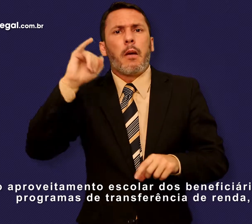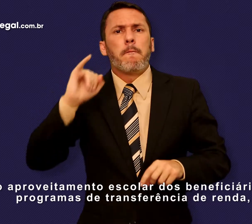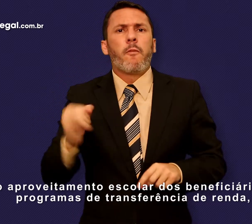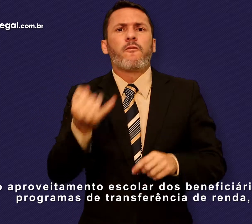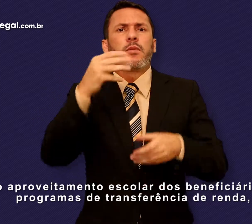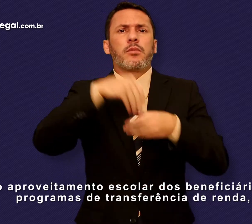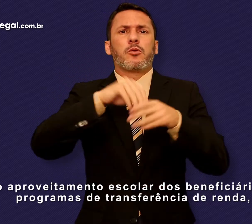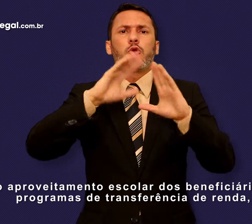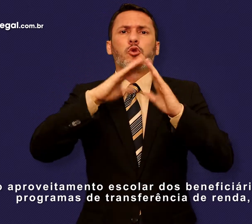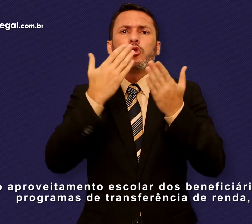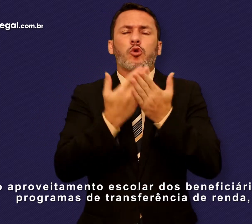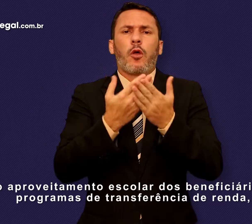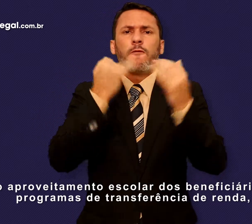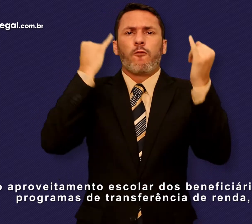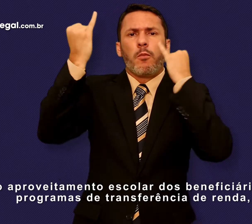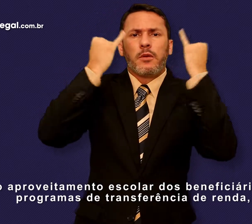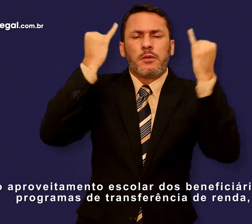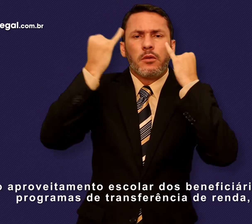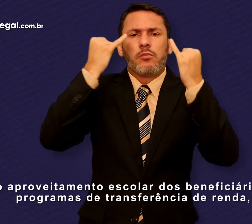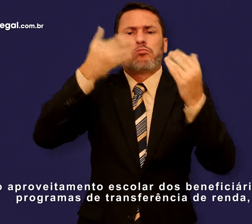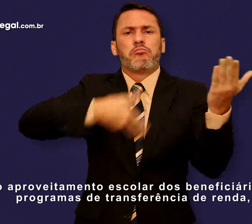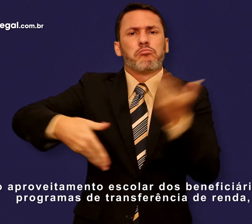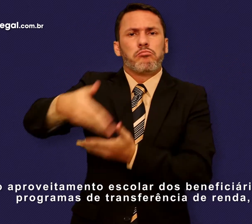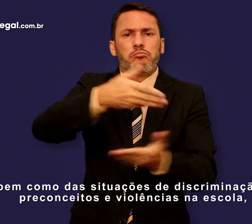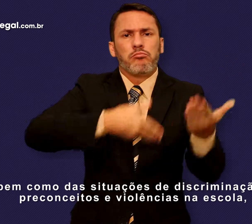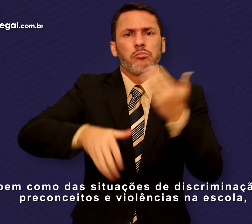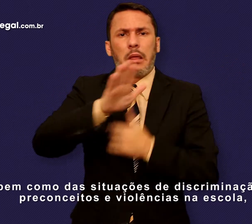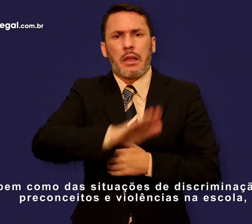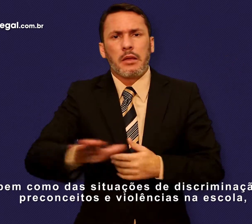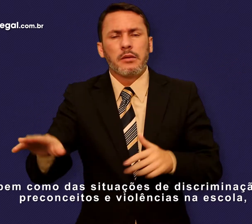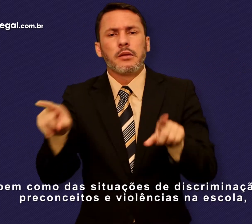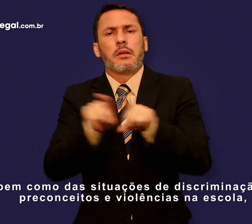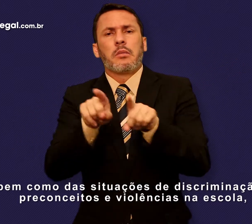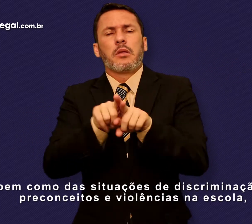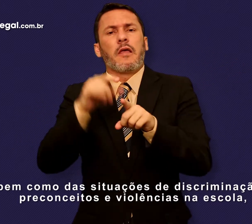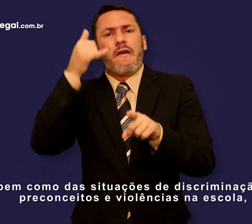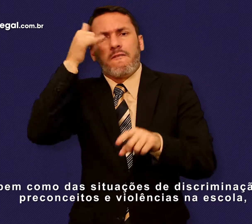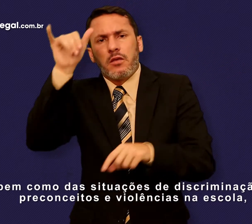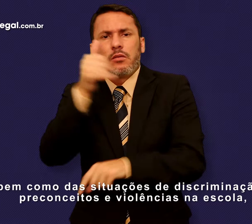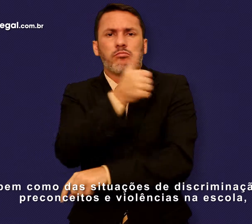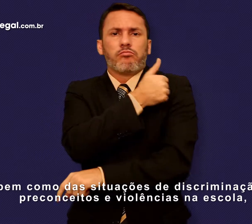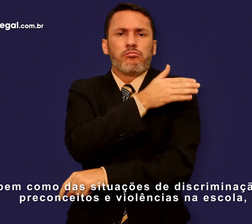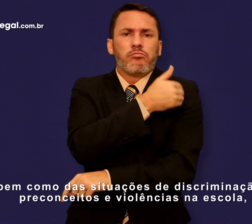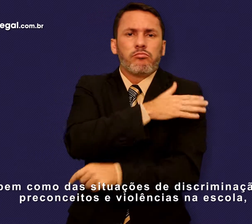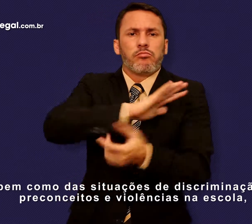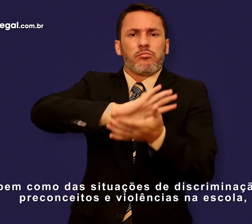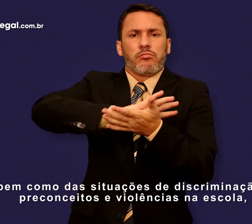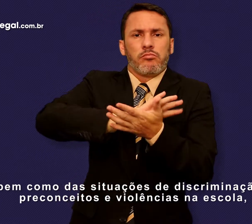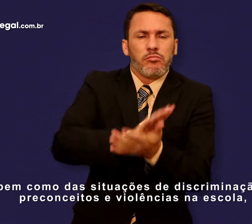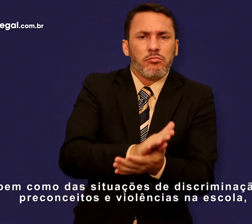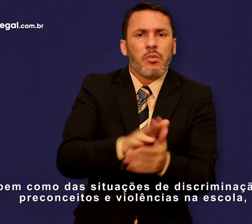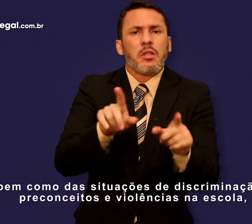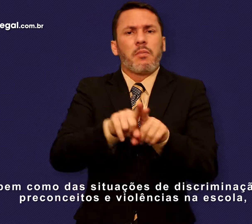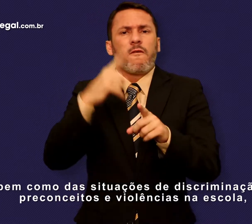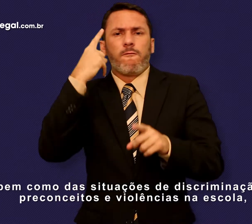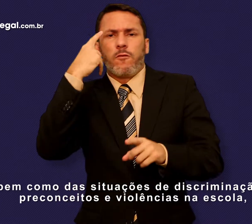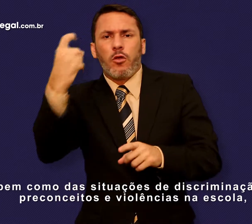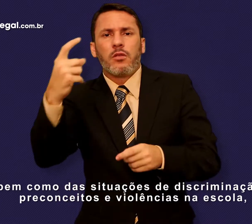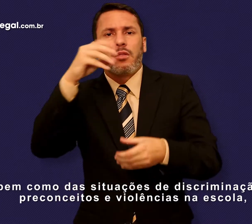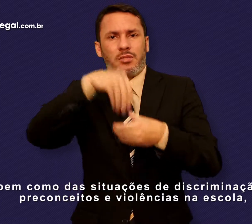beneficiários de programas de transferência de renda, bem como das situações de discriminação, preconceitos e violências na escola,